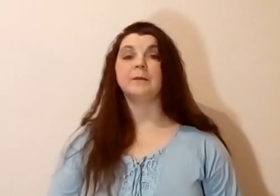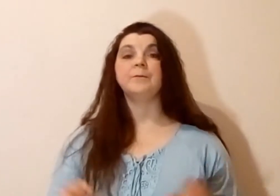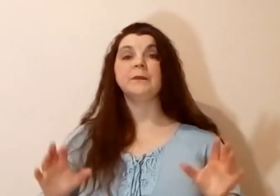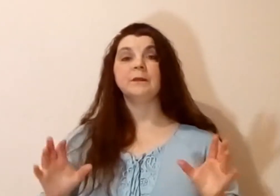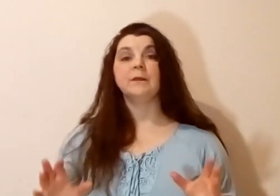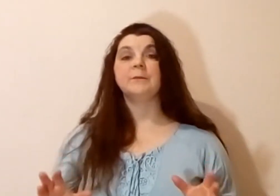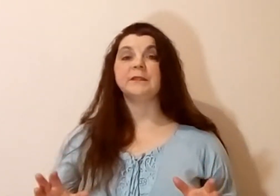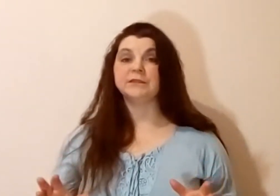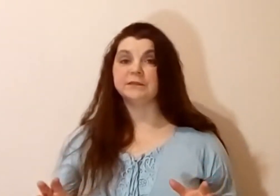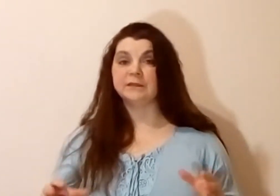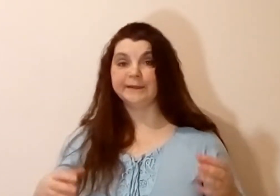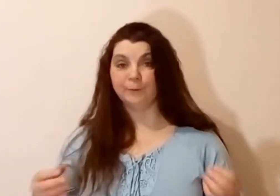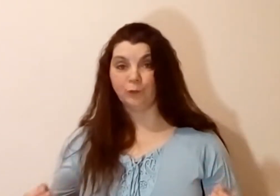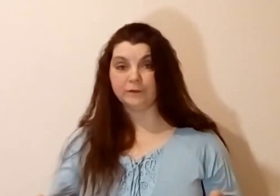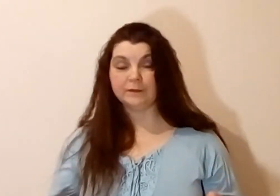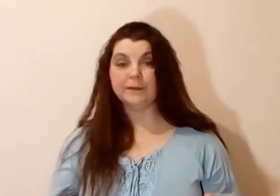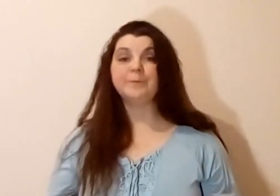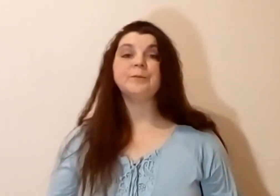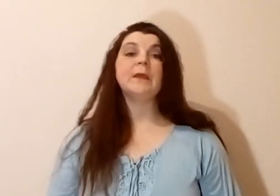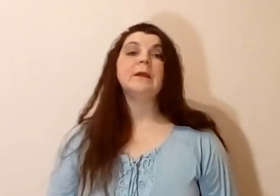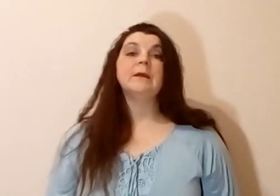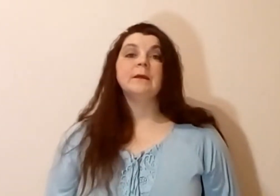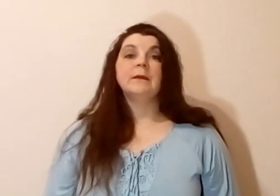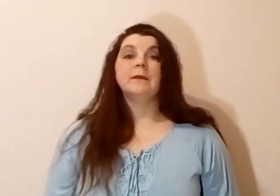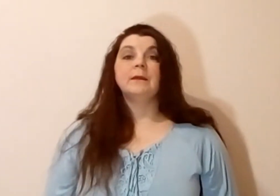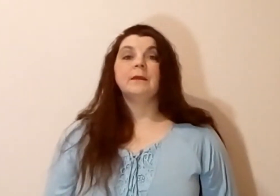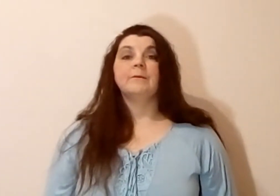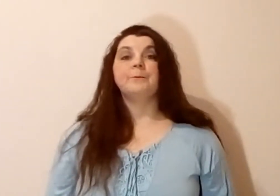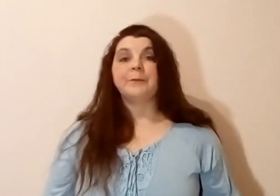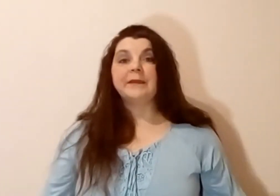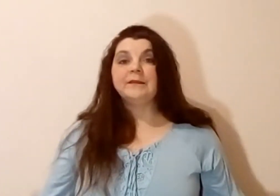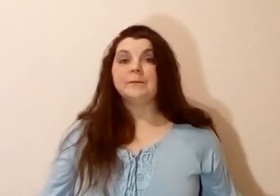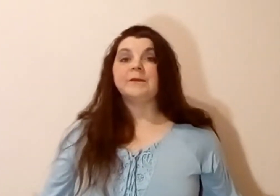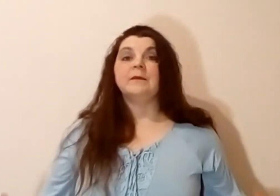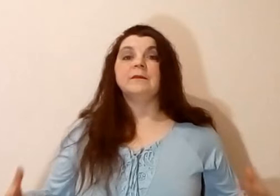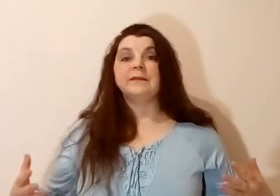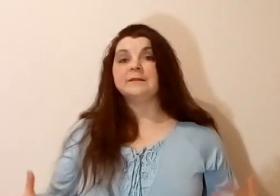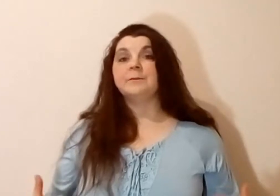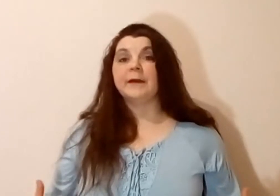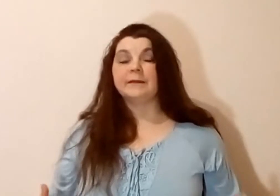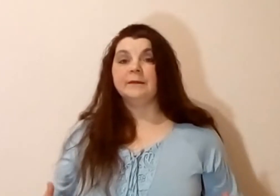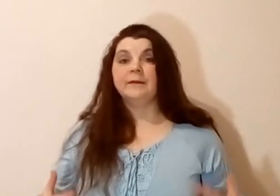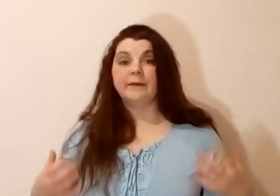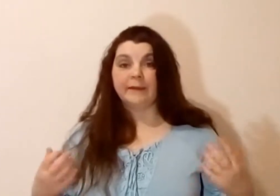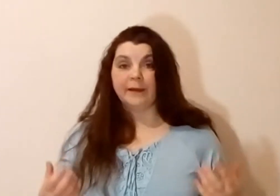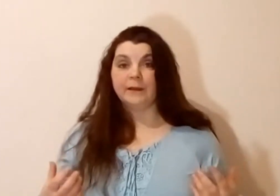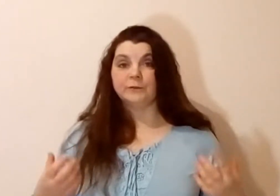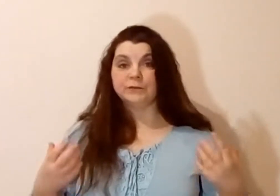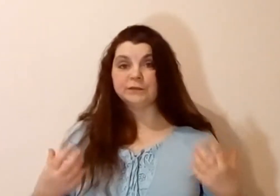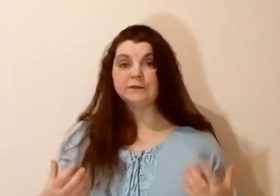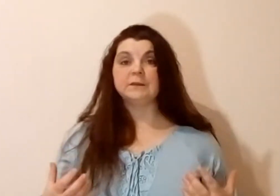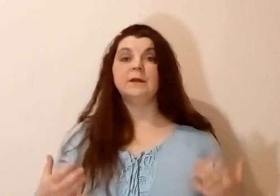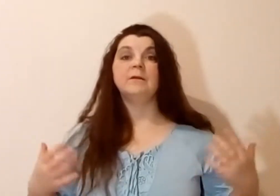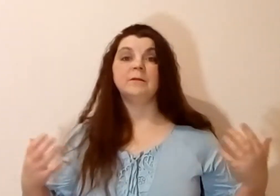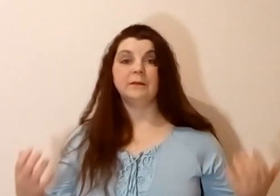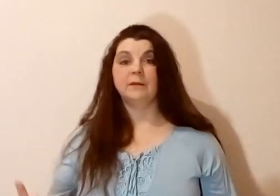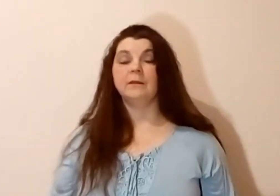положительные эмоции. И, в принципе, если брать реальную жизнь и